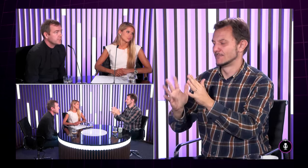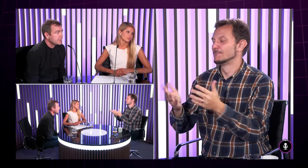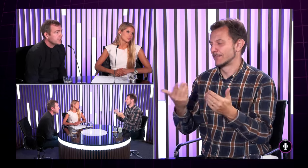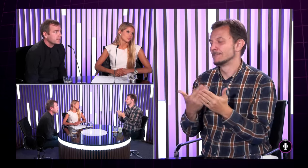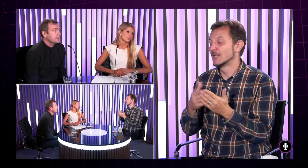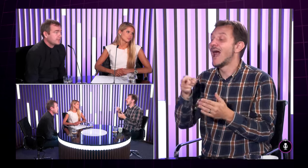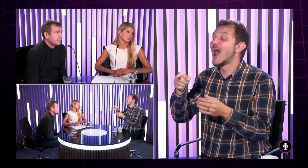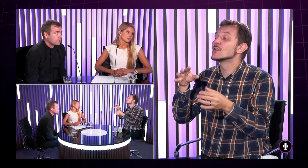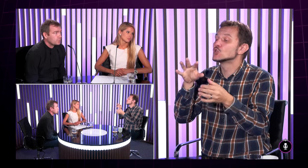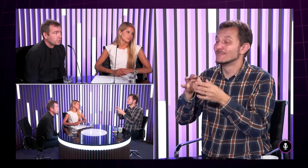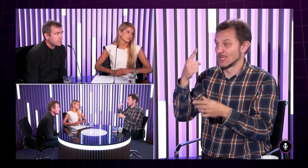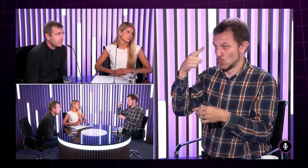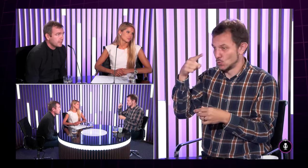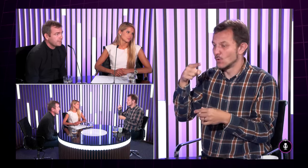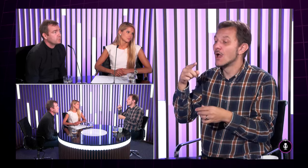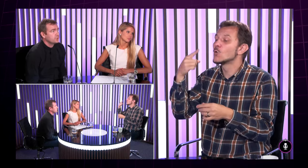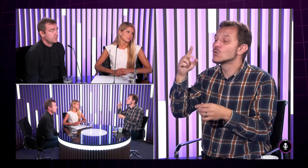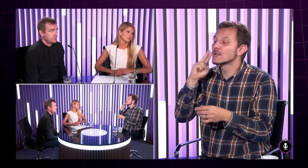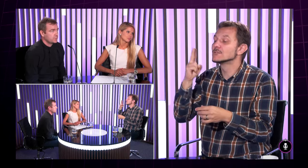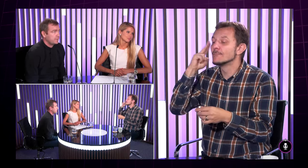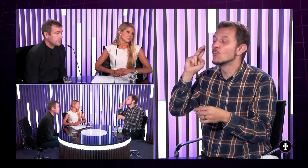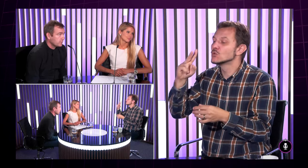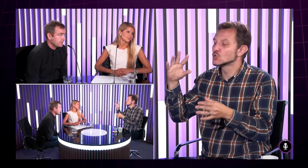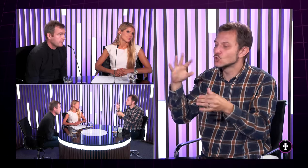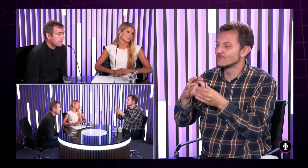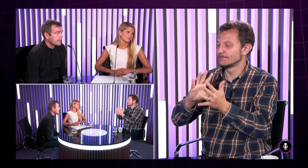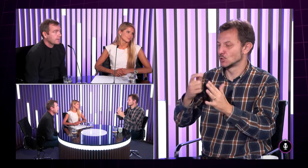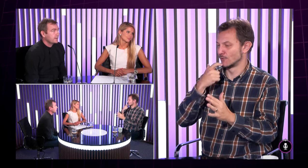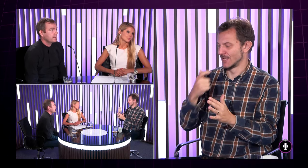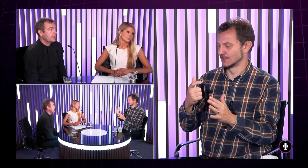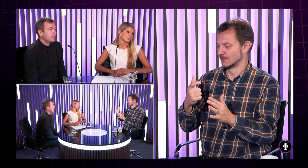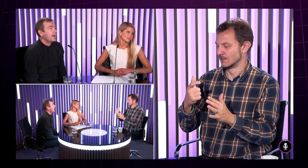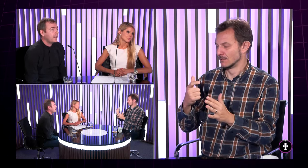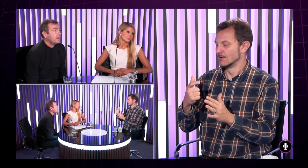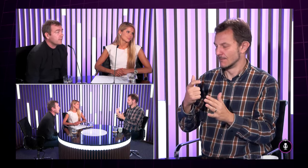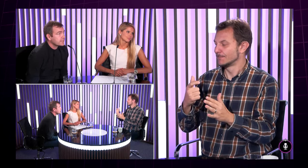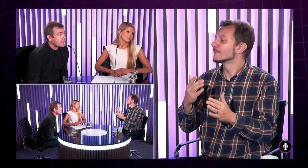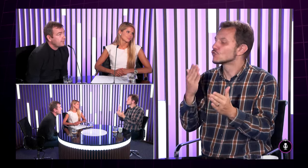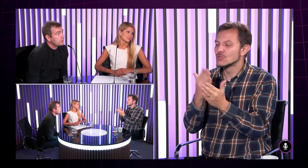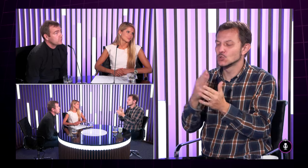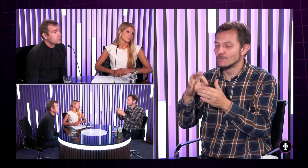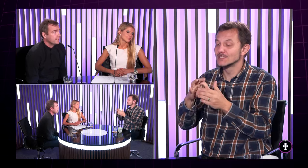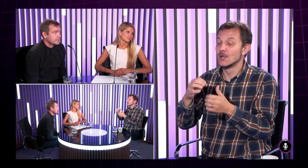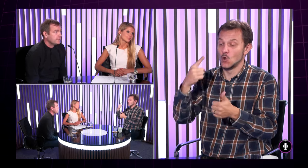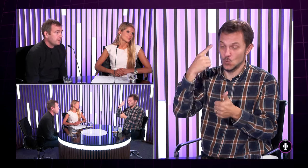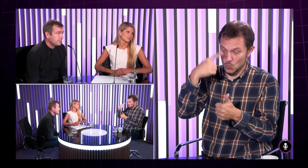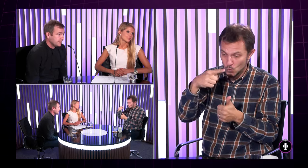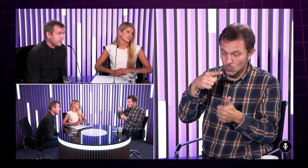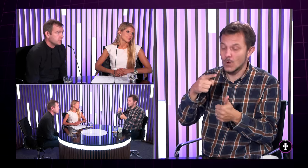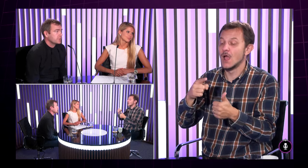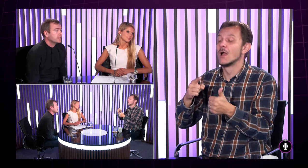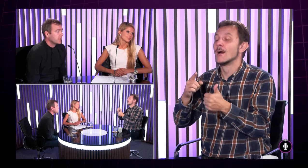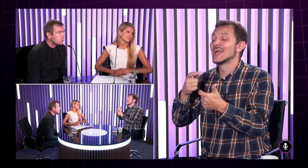nepočujúci sem na to športovisko prídeme tak už zrazu sme medzi svojimi a vlastne a tam aj potom posunkový jazyk